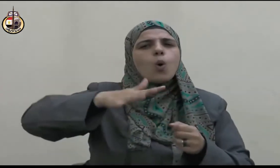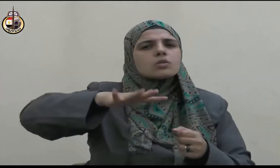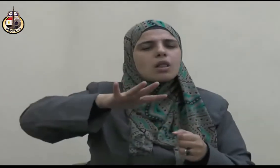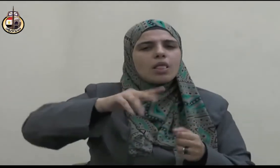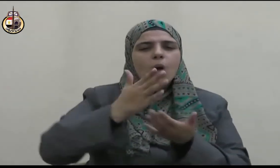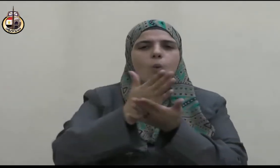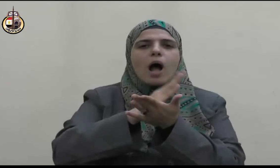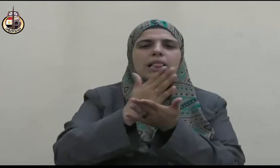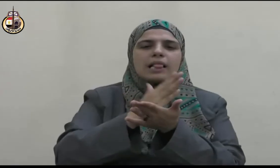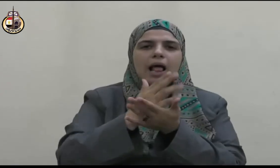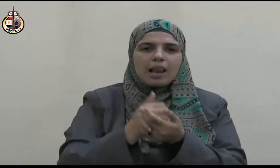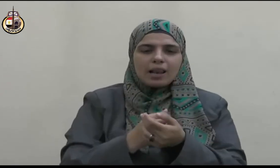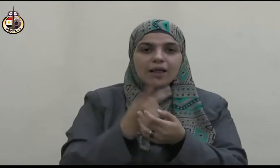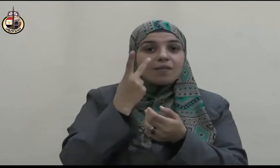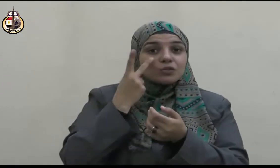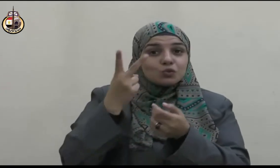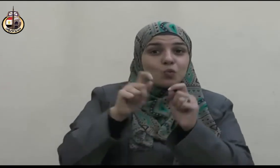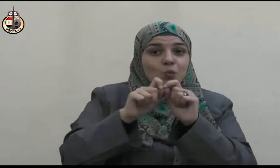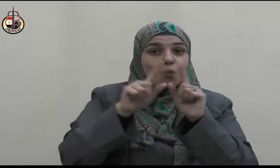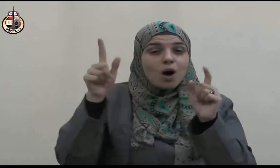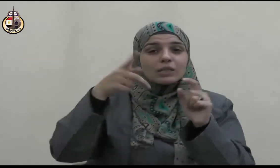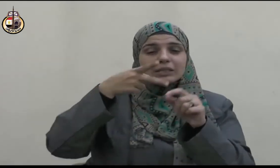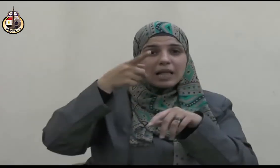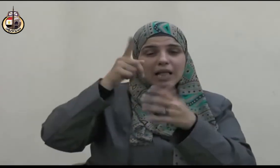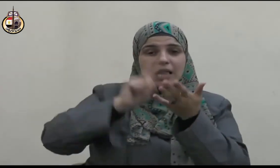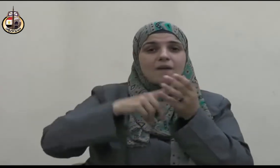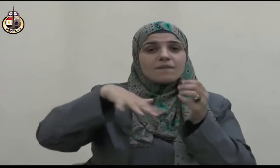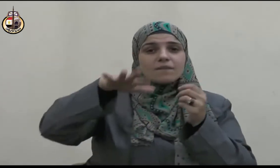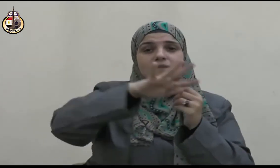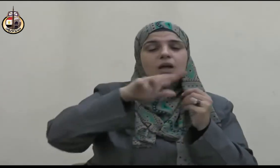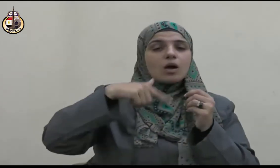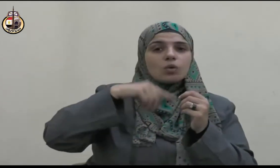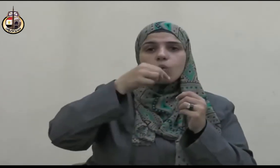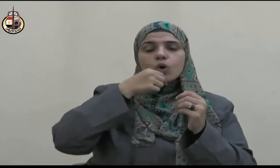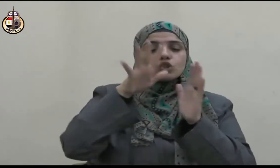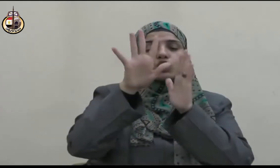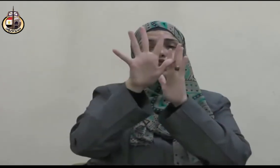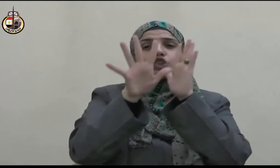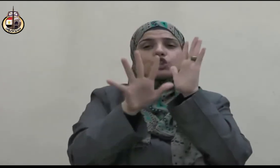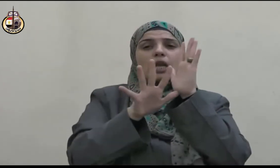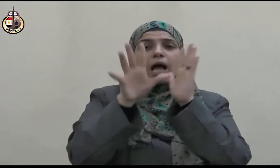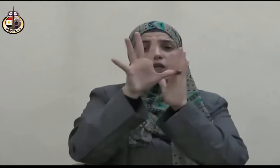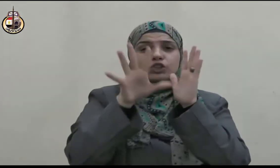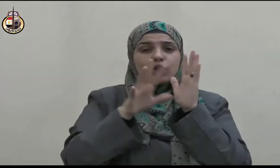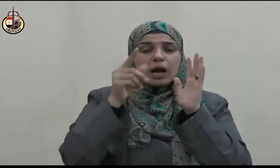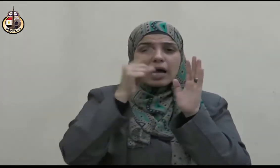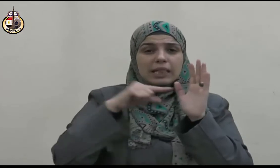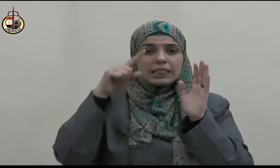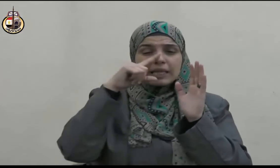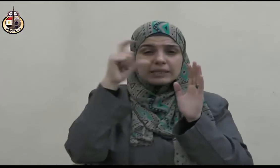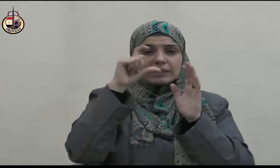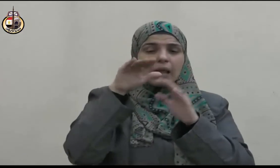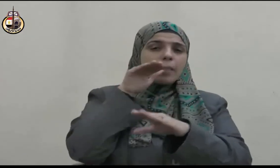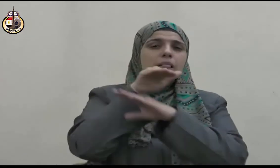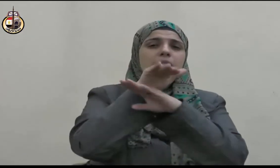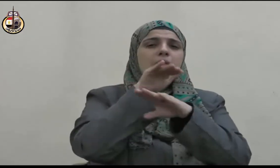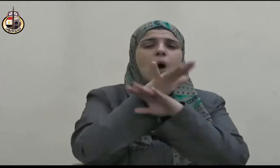صلى الله عليه وسلم من كل مظاهر الغلو وخاصة الغلو في التدين